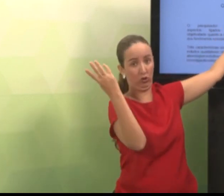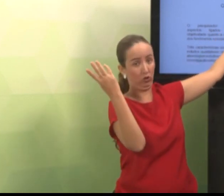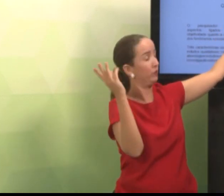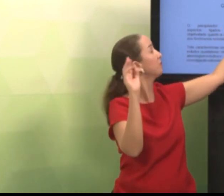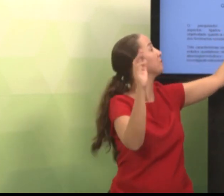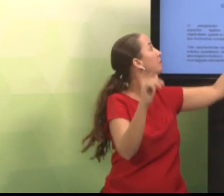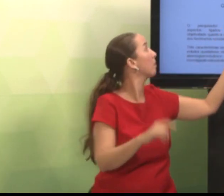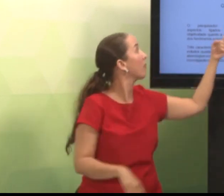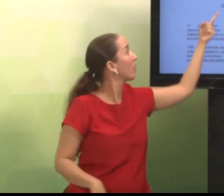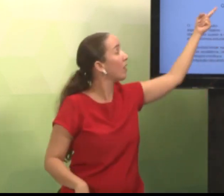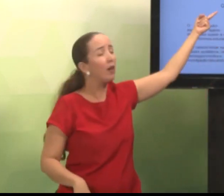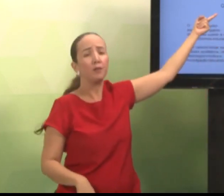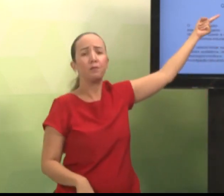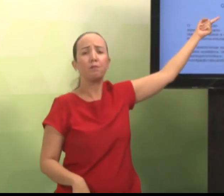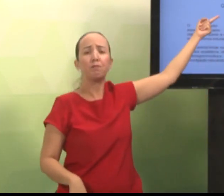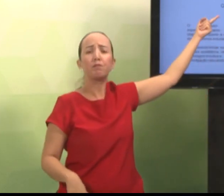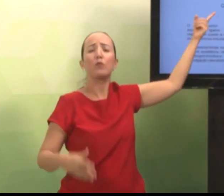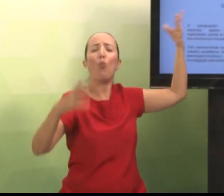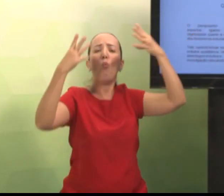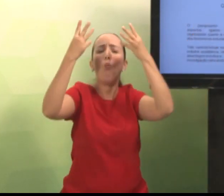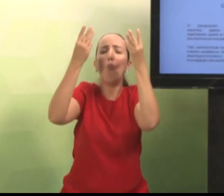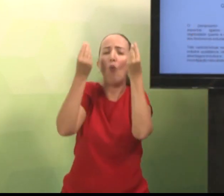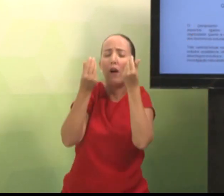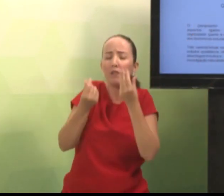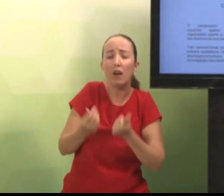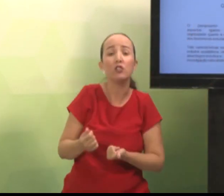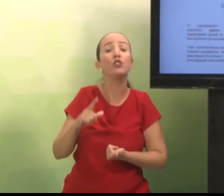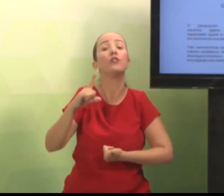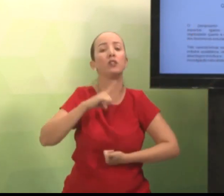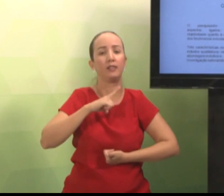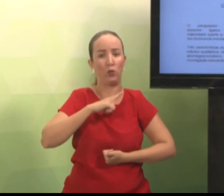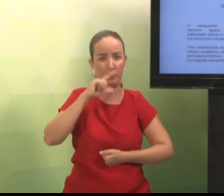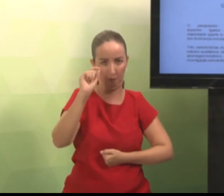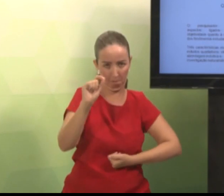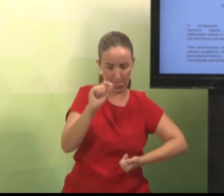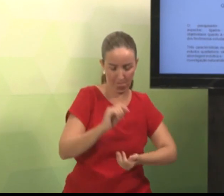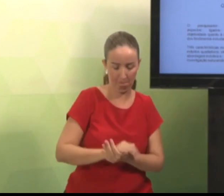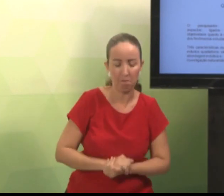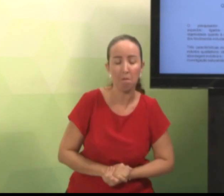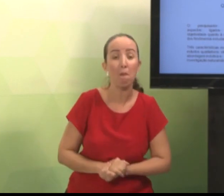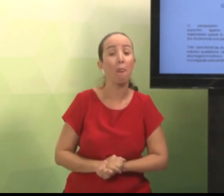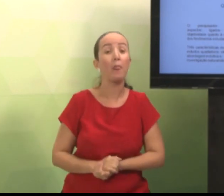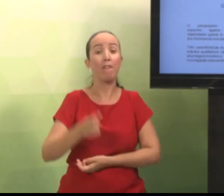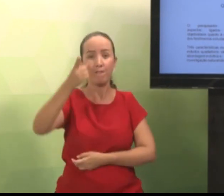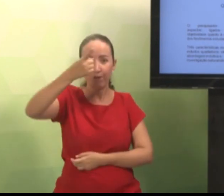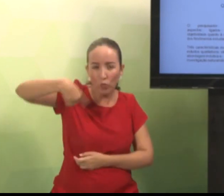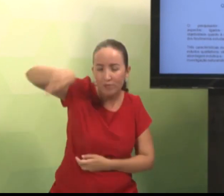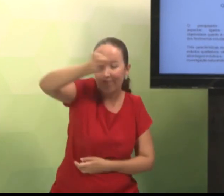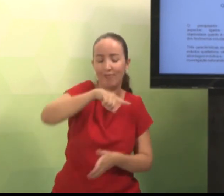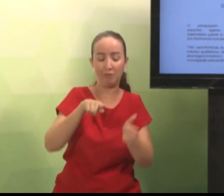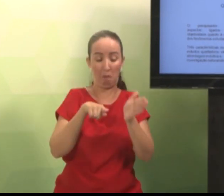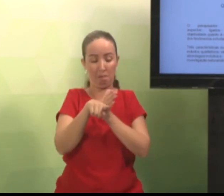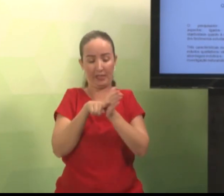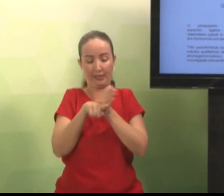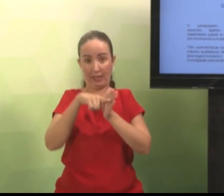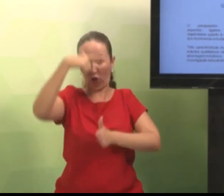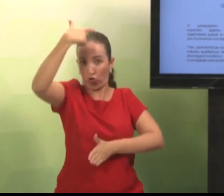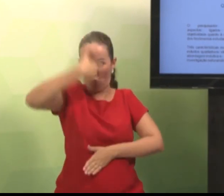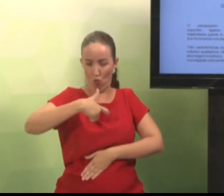Vejam. A pesquisa qualitativa seria aquela que